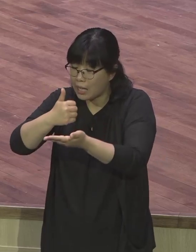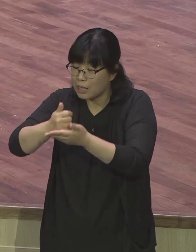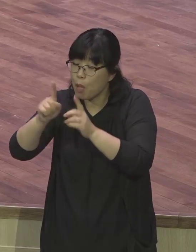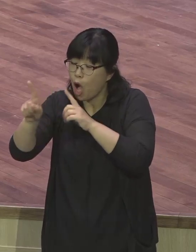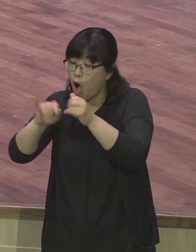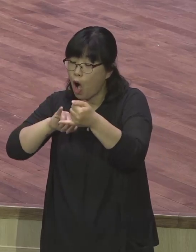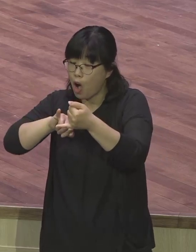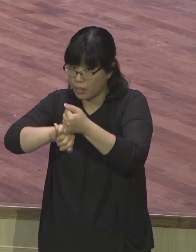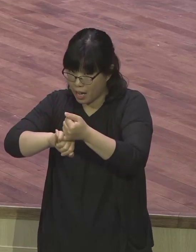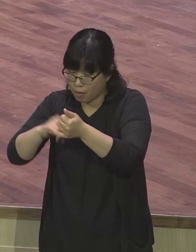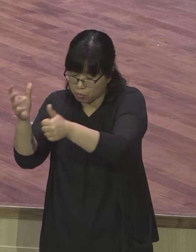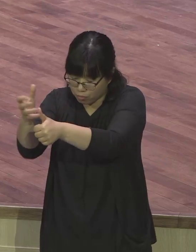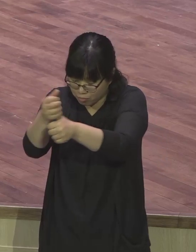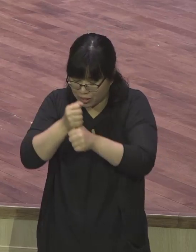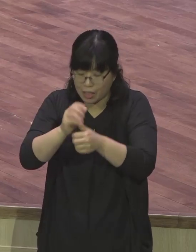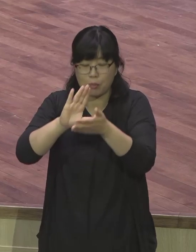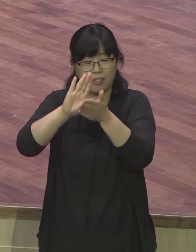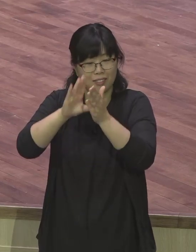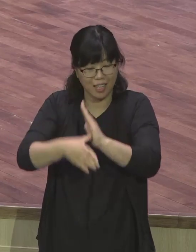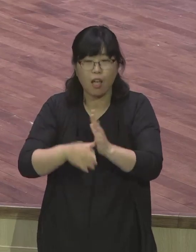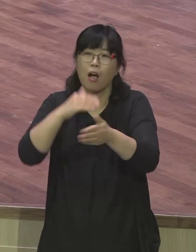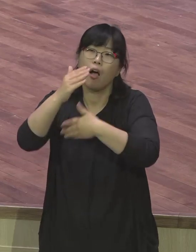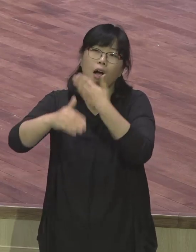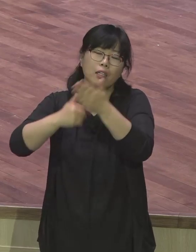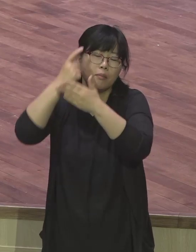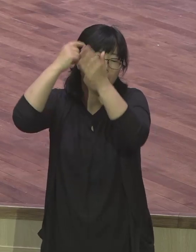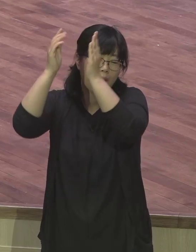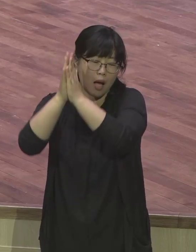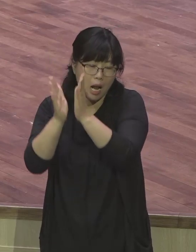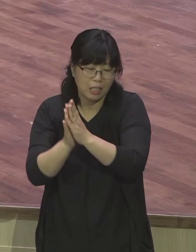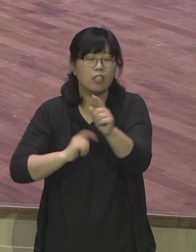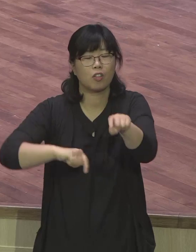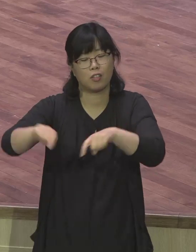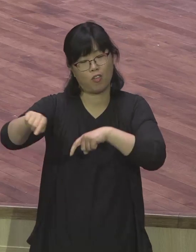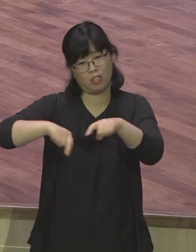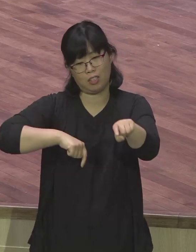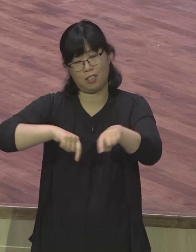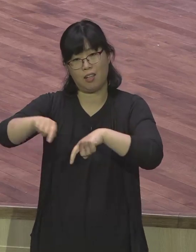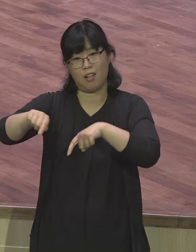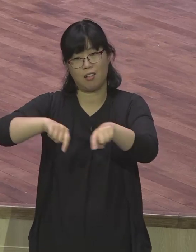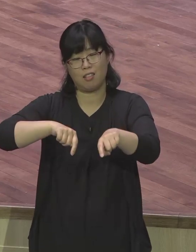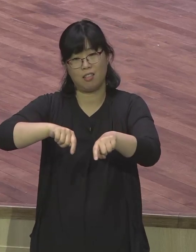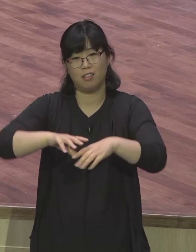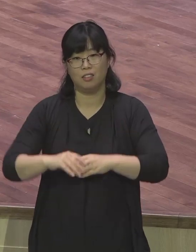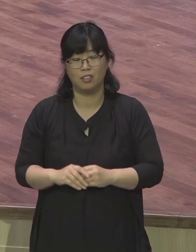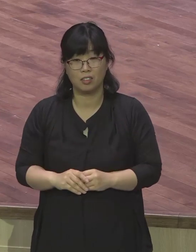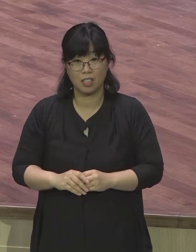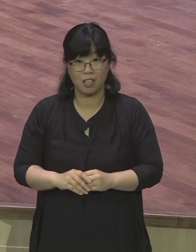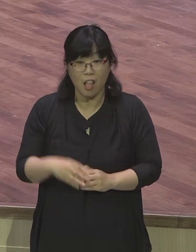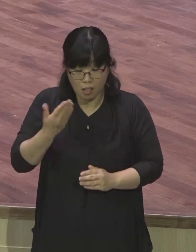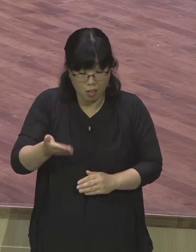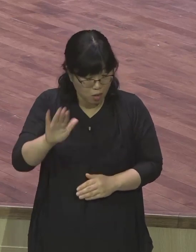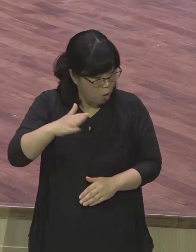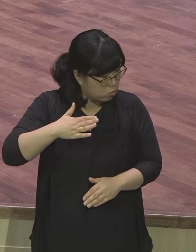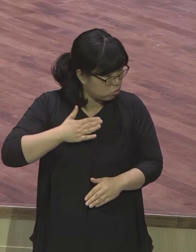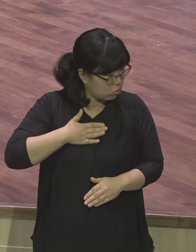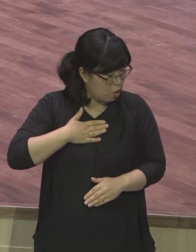때 하나님께서 역사하시는 것입니다 근데 우리가 반대로 내가 무엇을 하고자 할 때 하나님의 말씀을